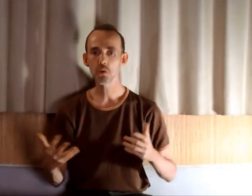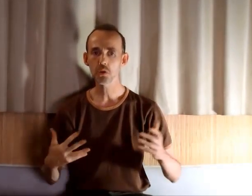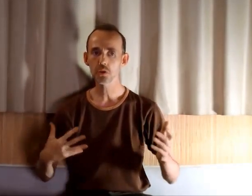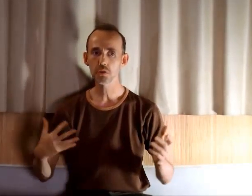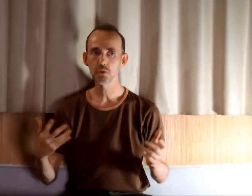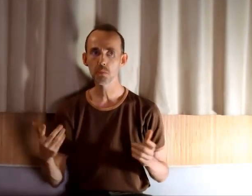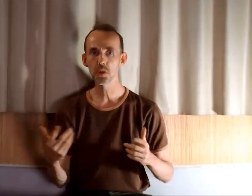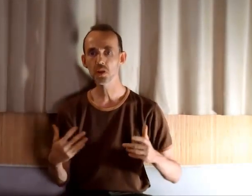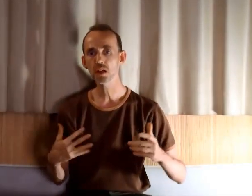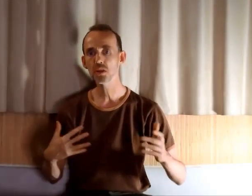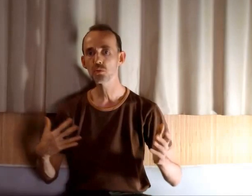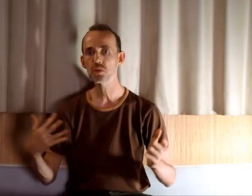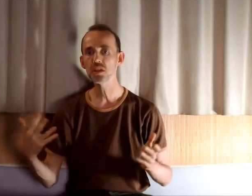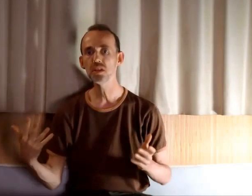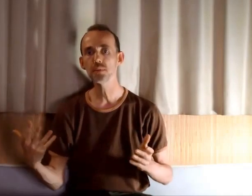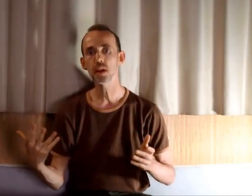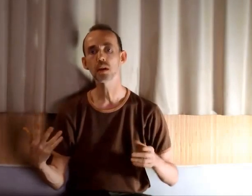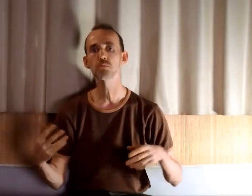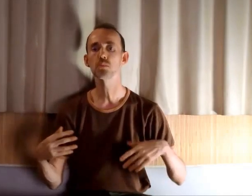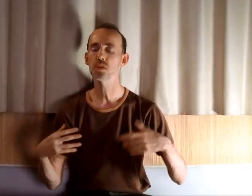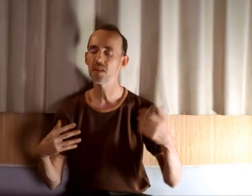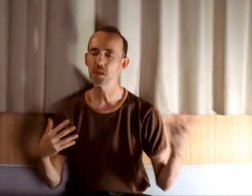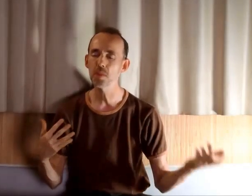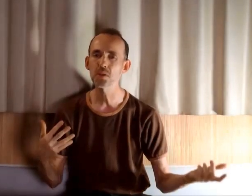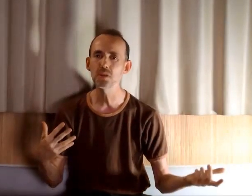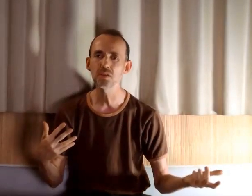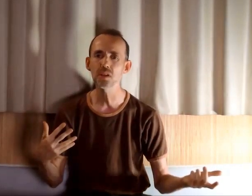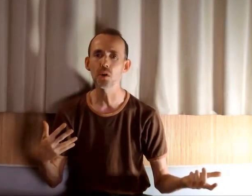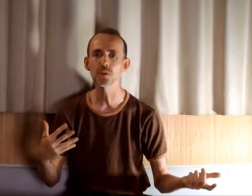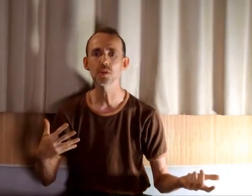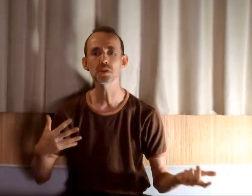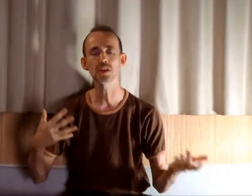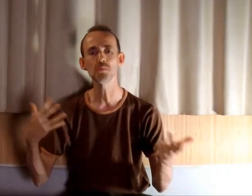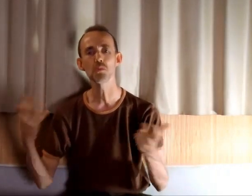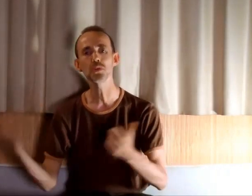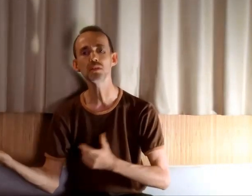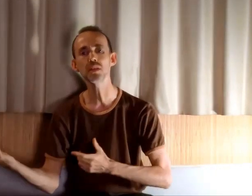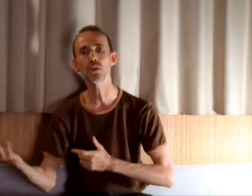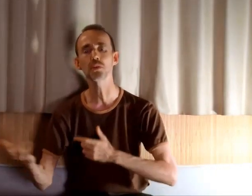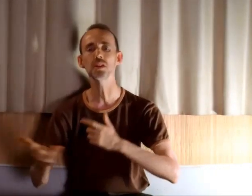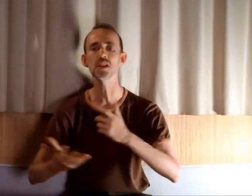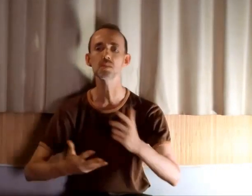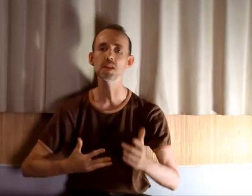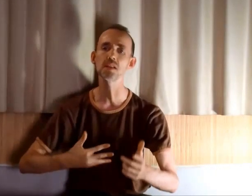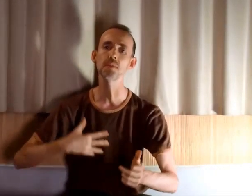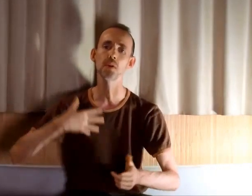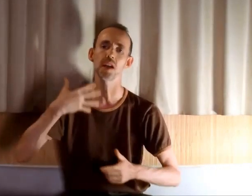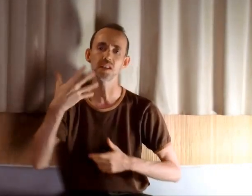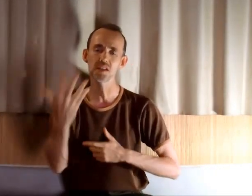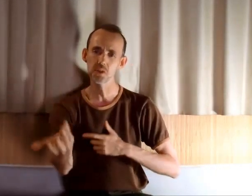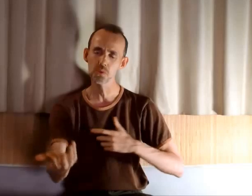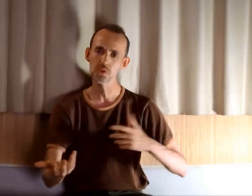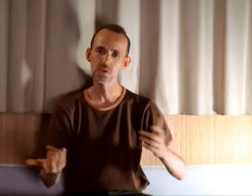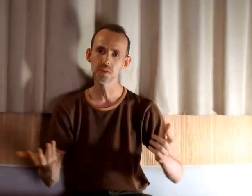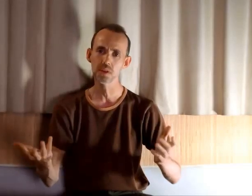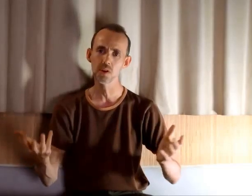Et au lieu de regarder tout ce qui diffère, c'est avec des personnes différentes, c'est à des moments différents, dans des espaces différents, avec des circonstances différentes,